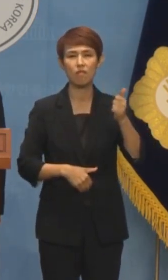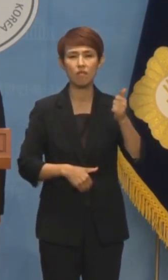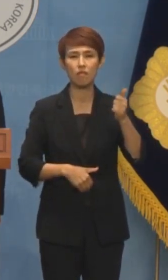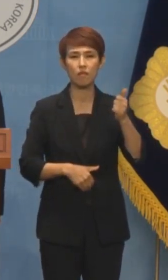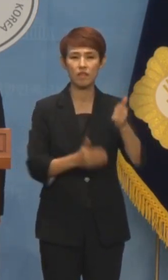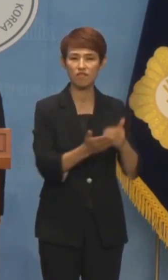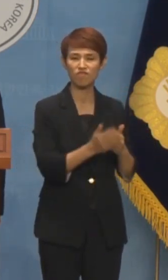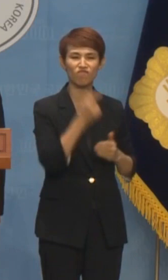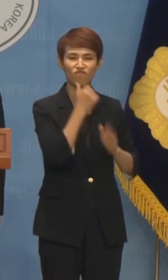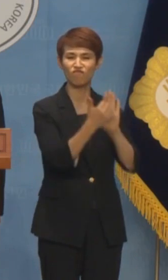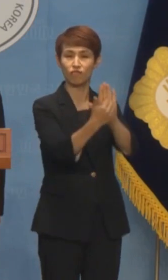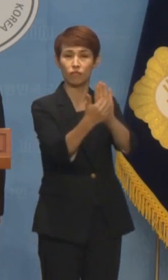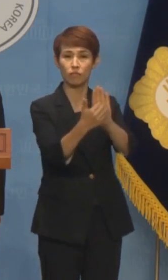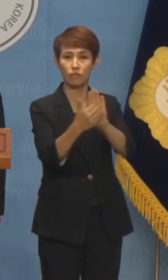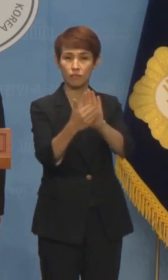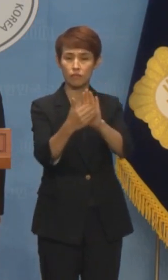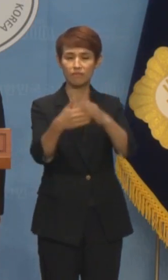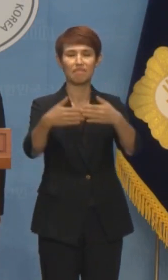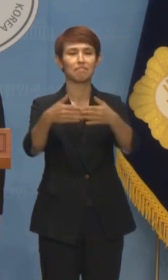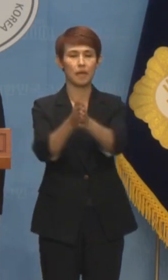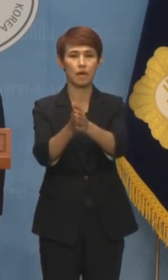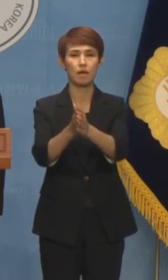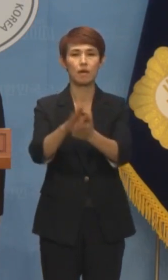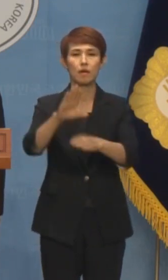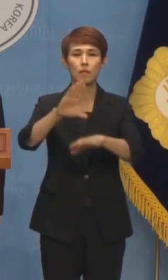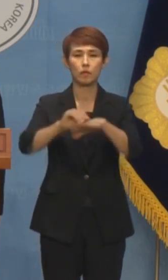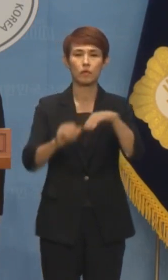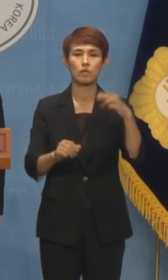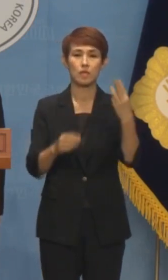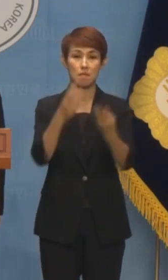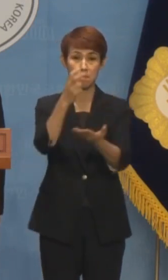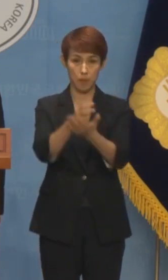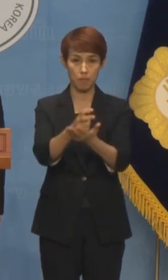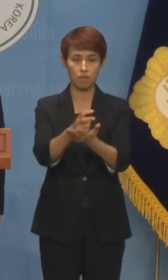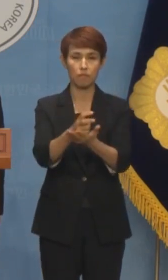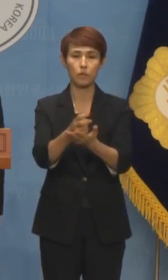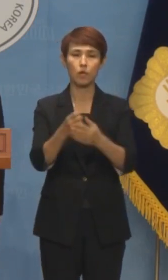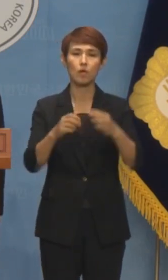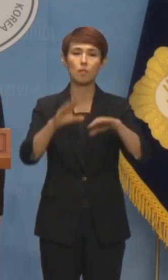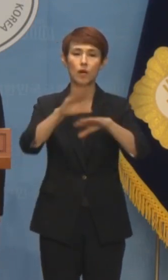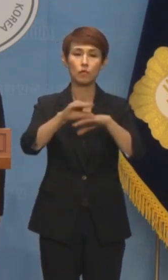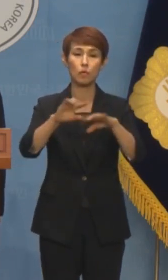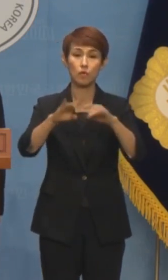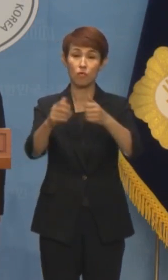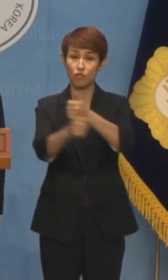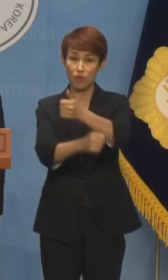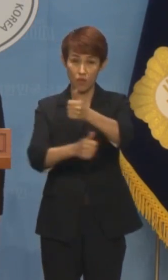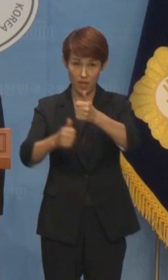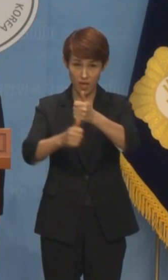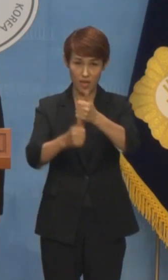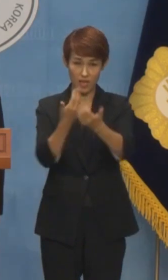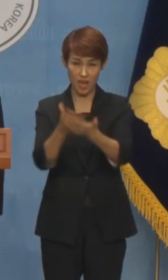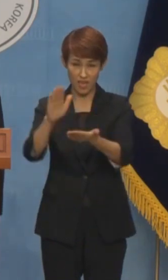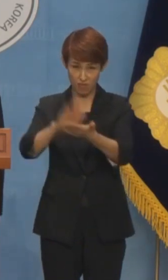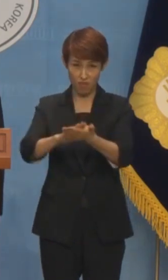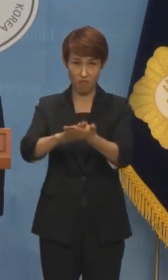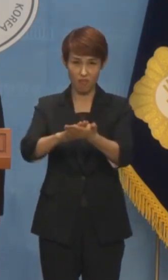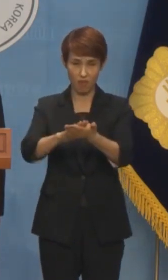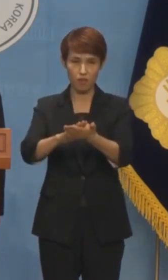방송산법을 비롯해 방송통신위원회법 개정안까지 추가해서